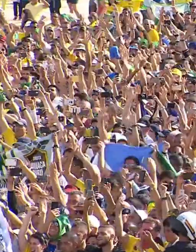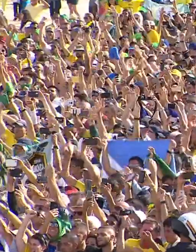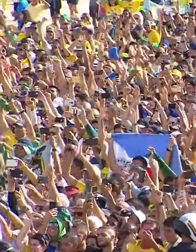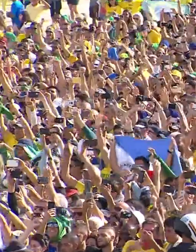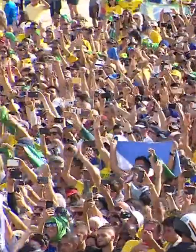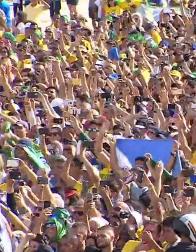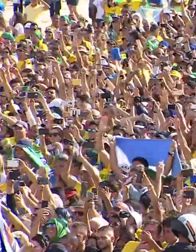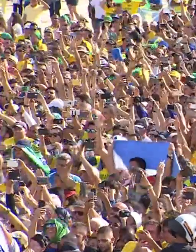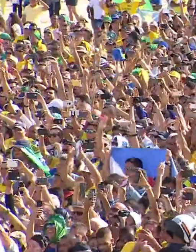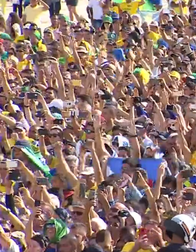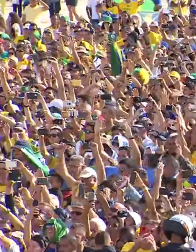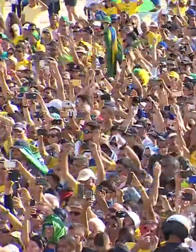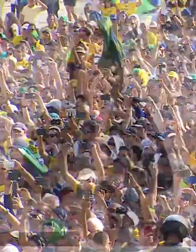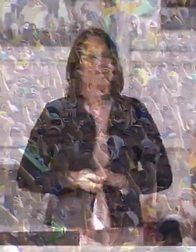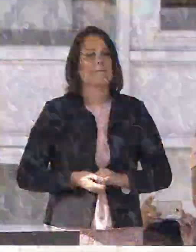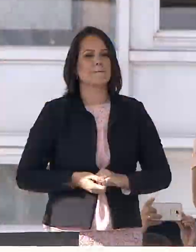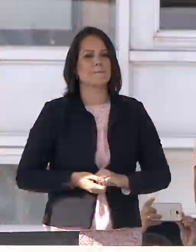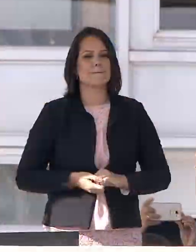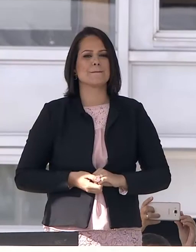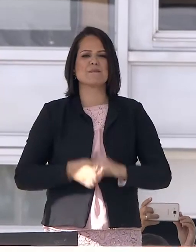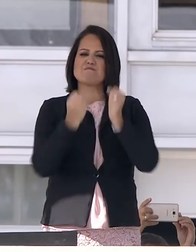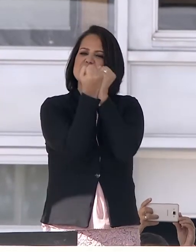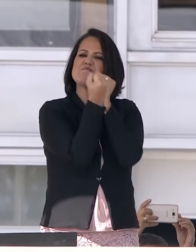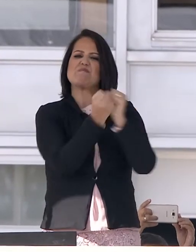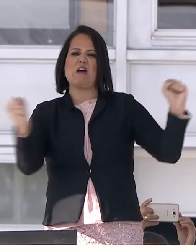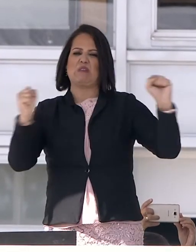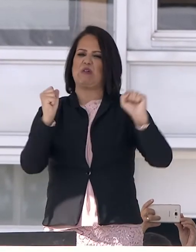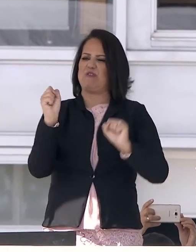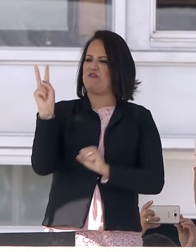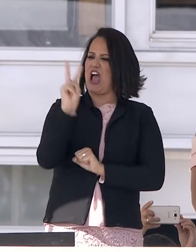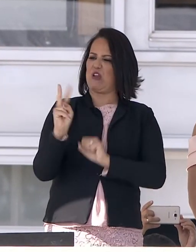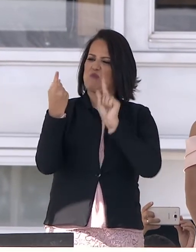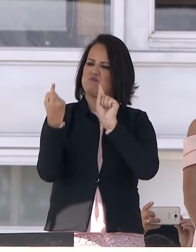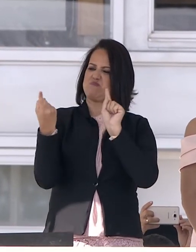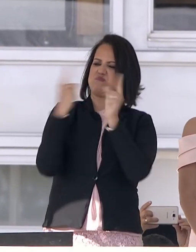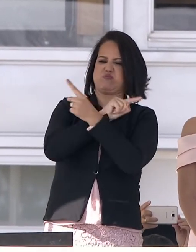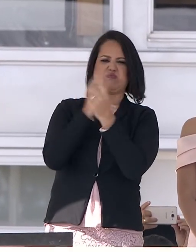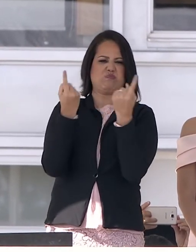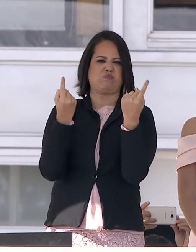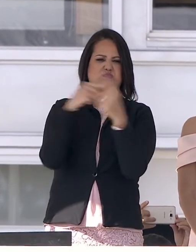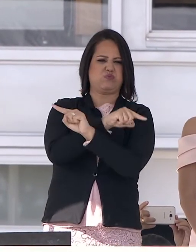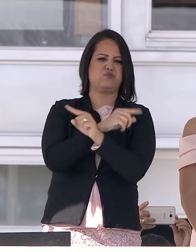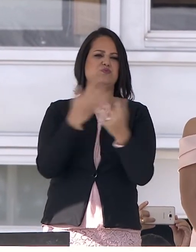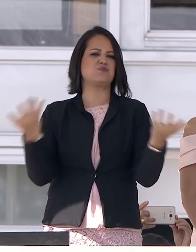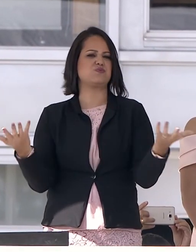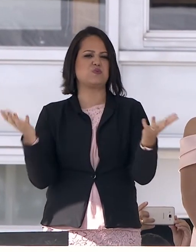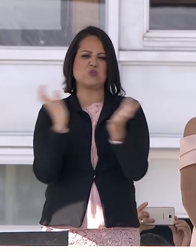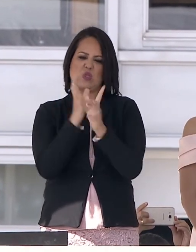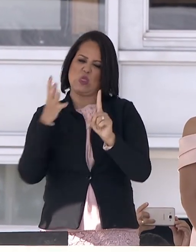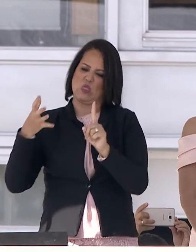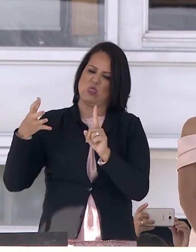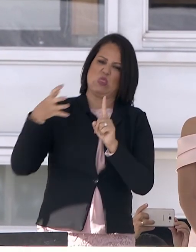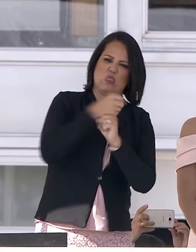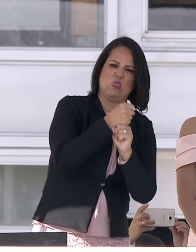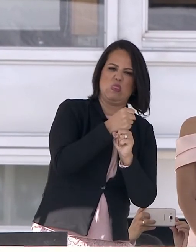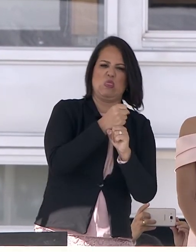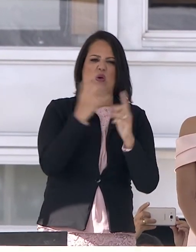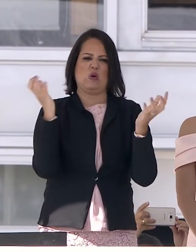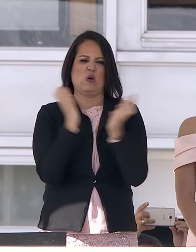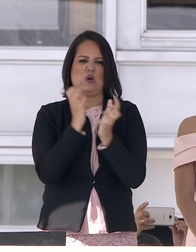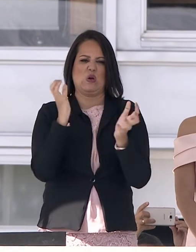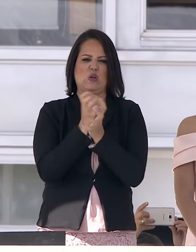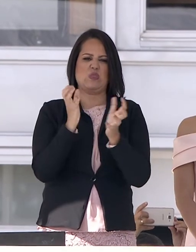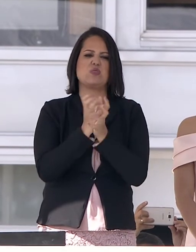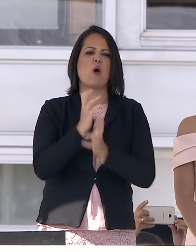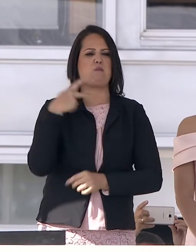Se libertar da inversão de valores, do gigantismo estatal e